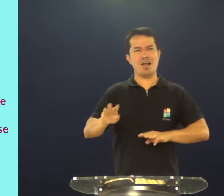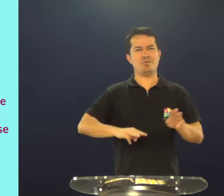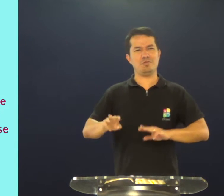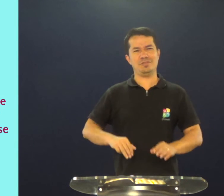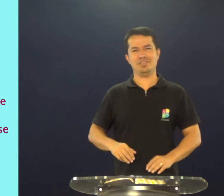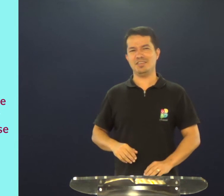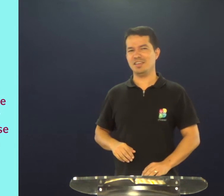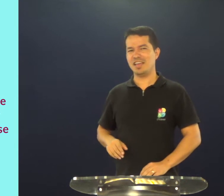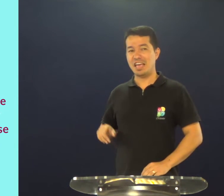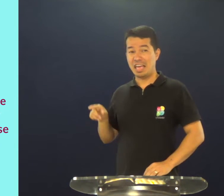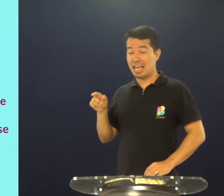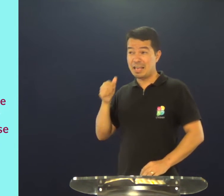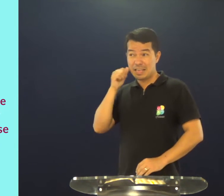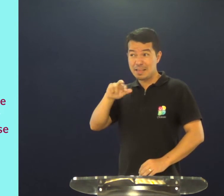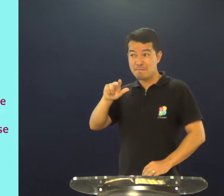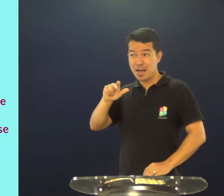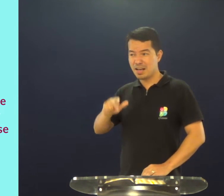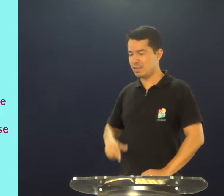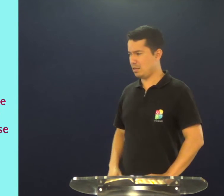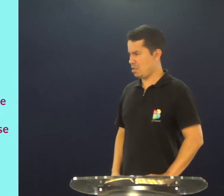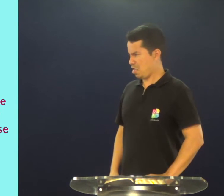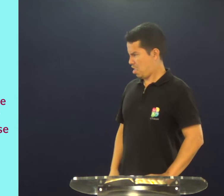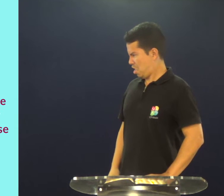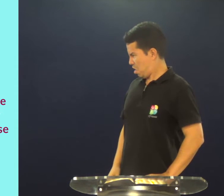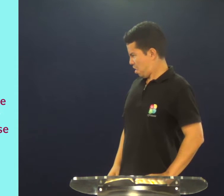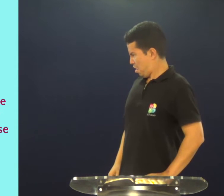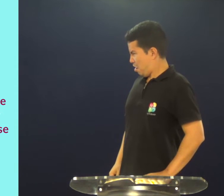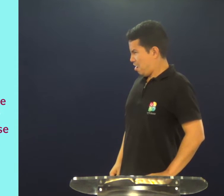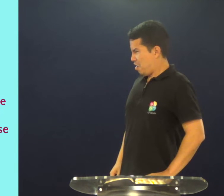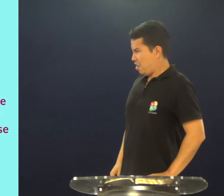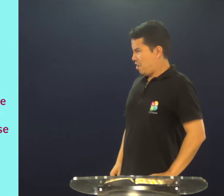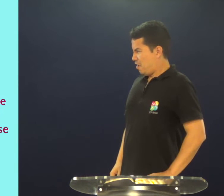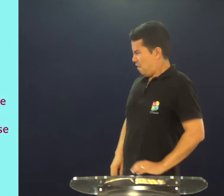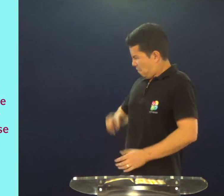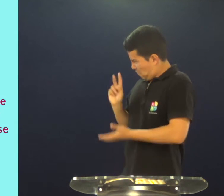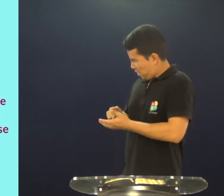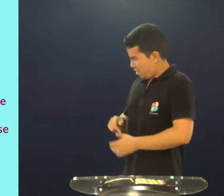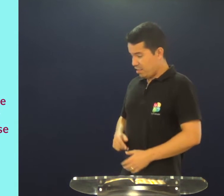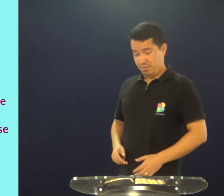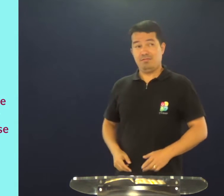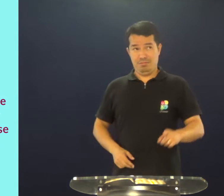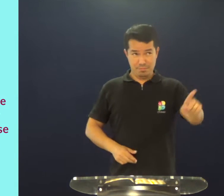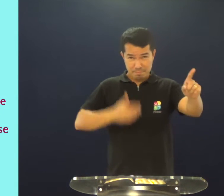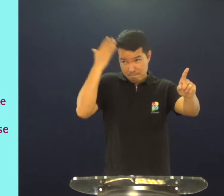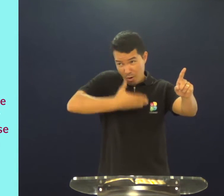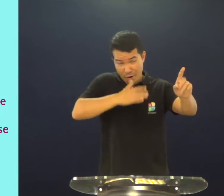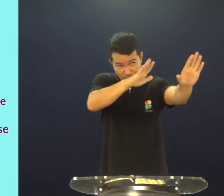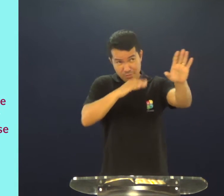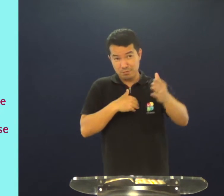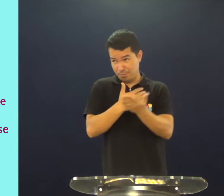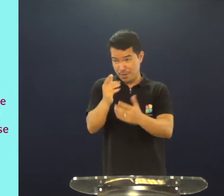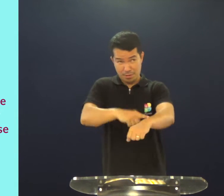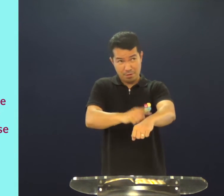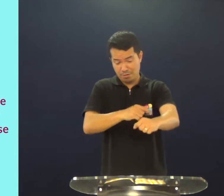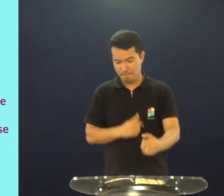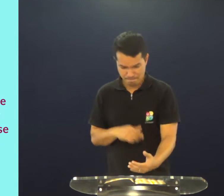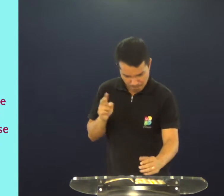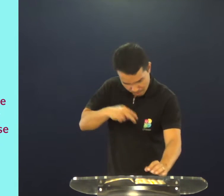você estudou Marcos? Quanto tempo você levou para ver Marcos? Marcos, hora, mais ou